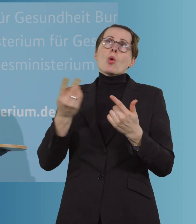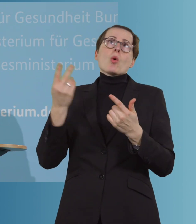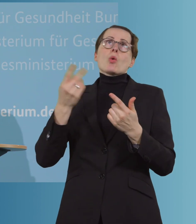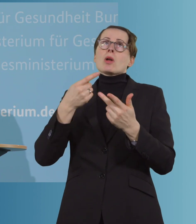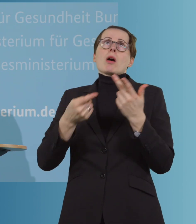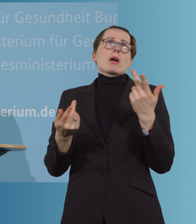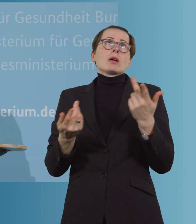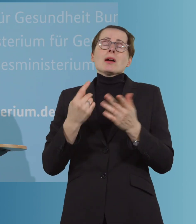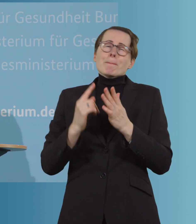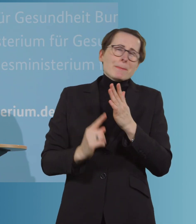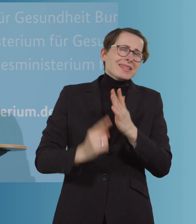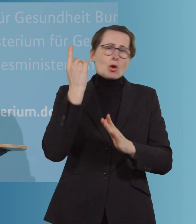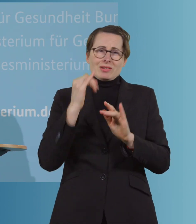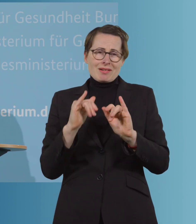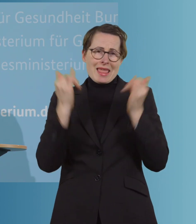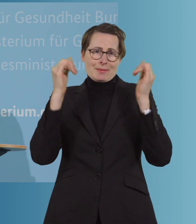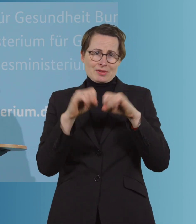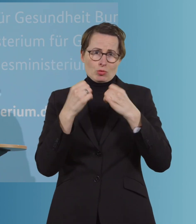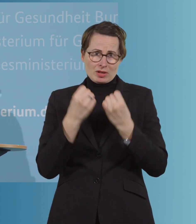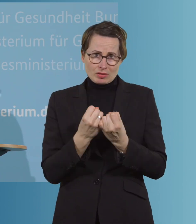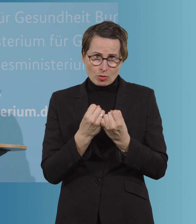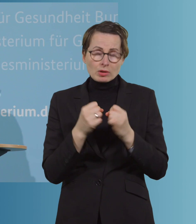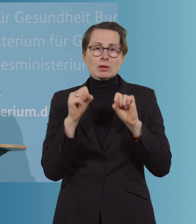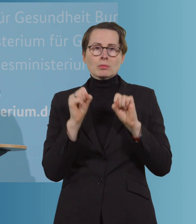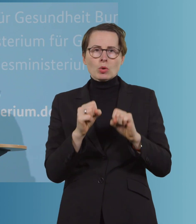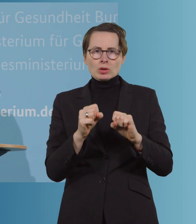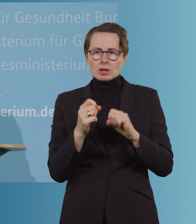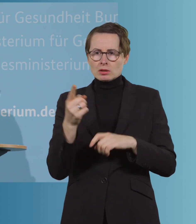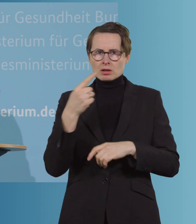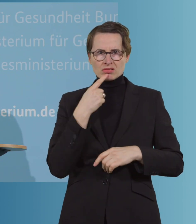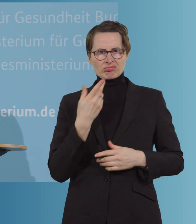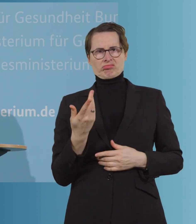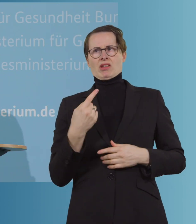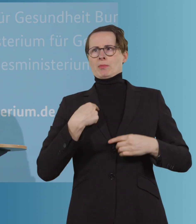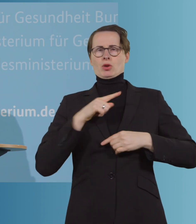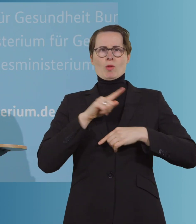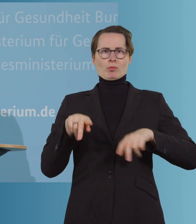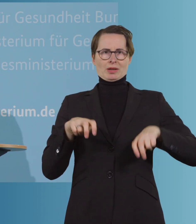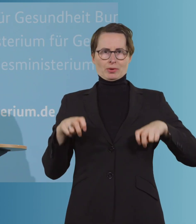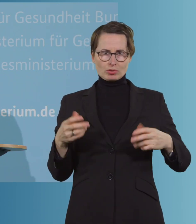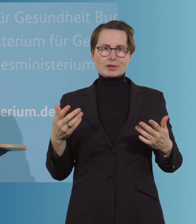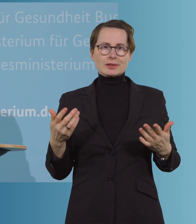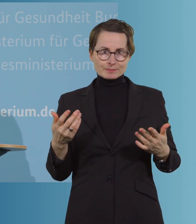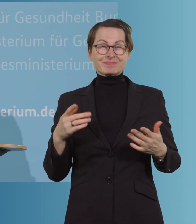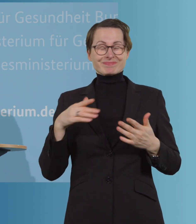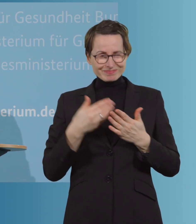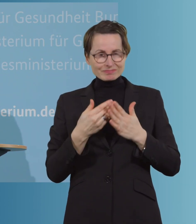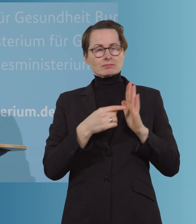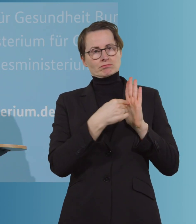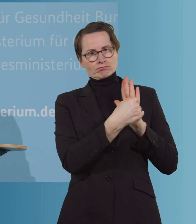Lebenssituationen sein, dass das überhaupt gar nicht adressiert ist. Und da soll eben eine Einzelfallentscheidung möglich sein, für die